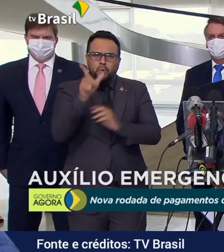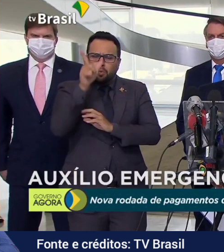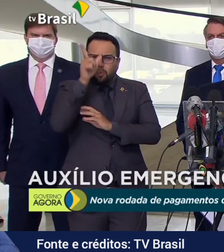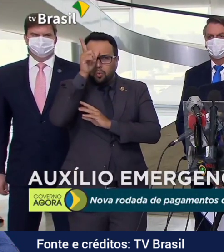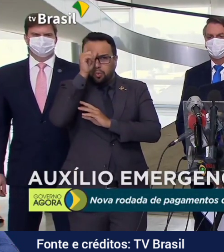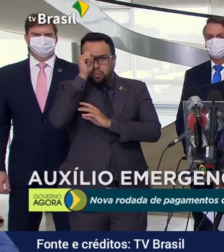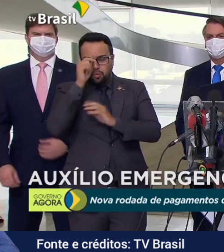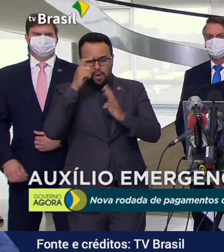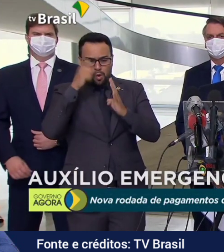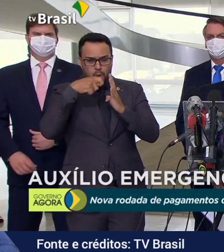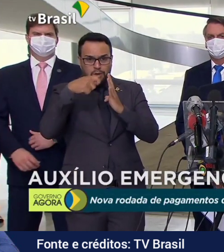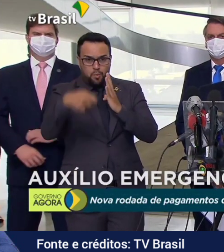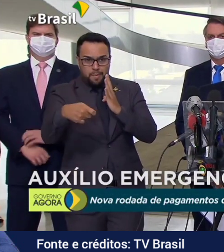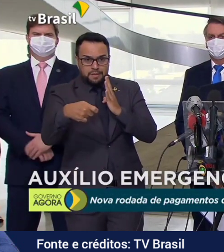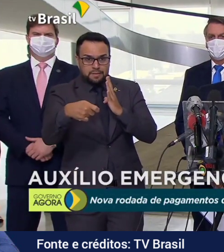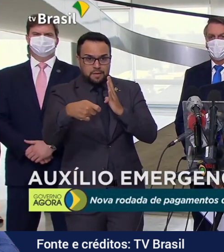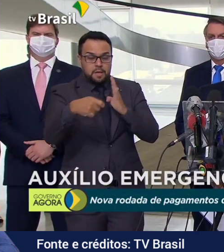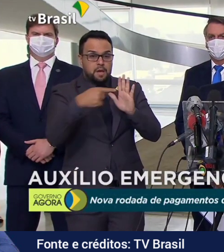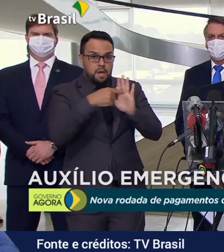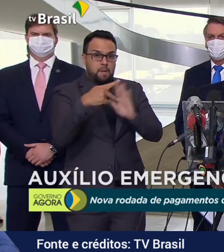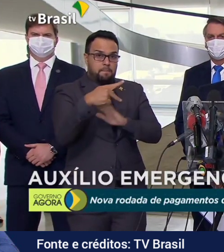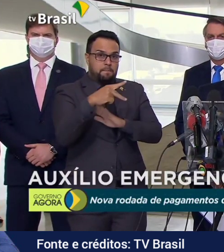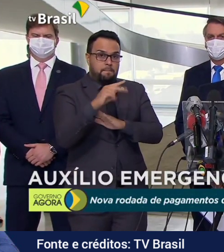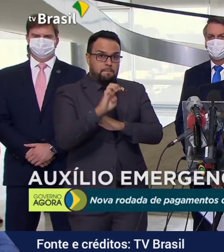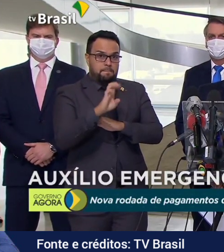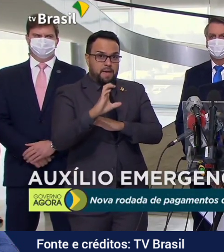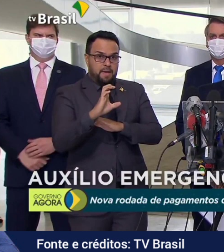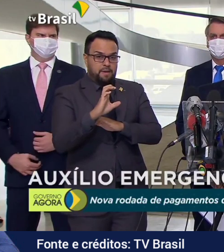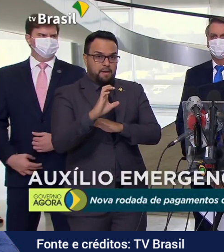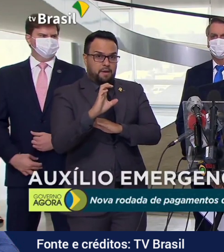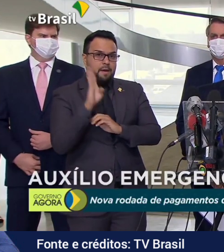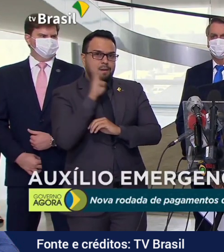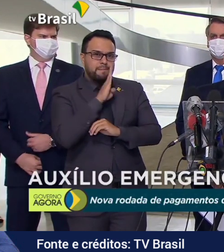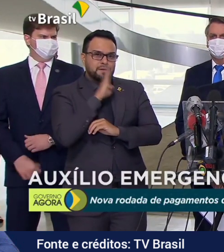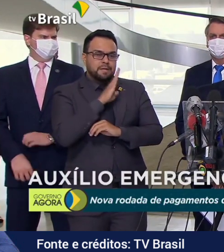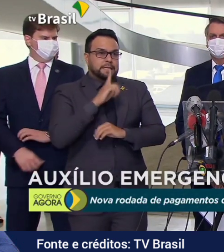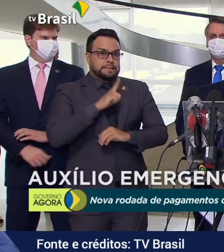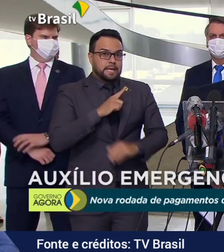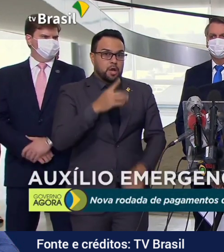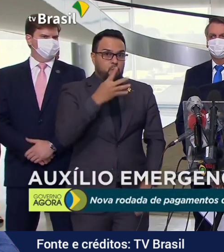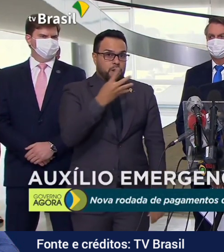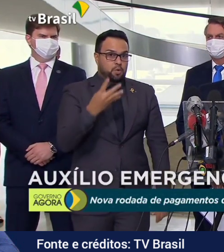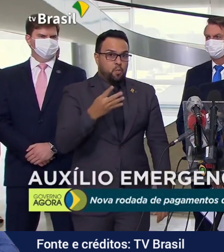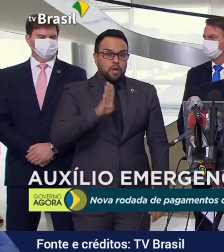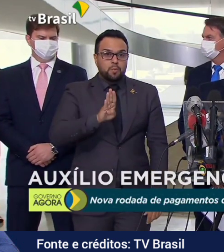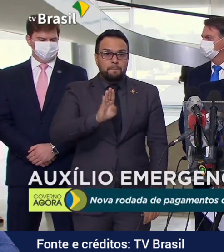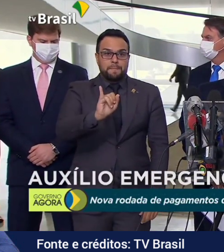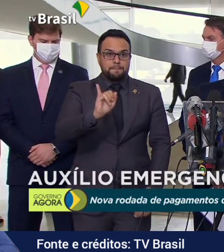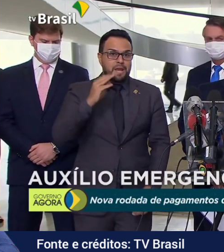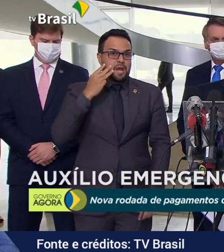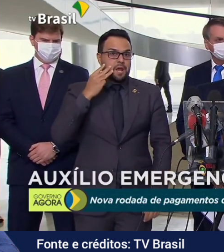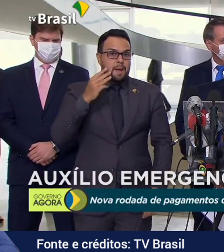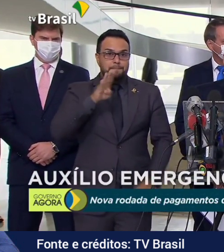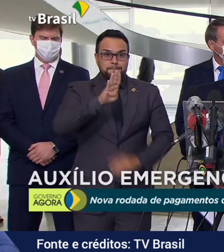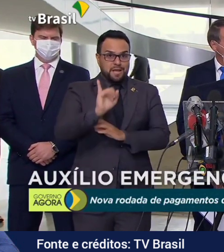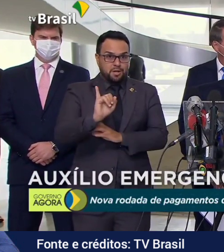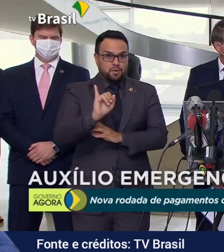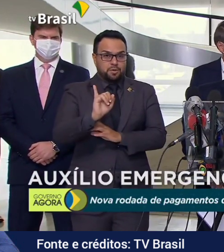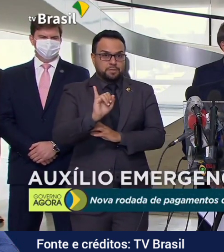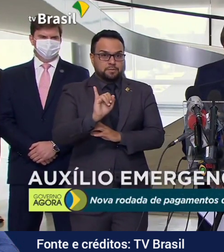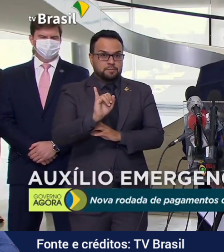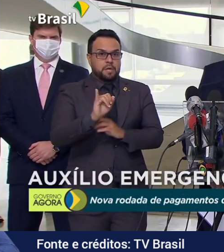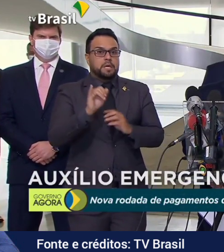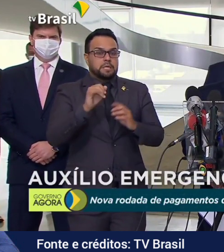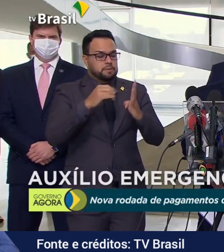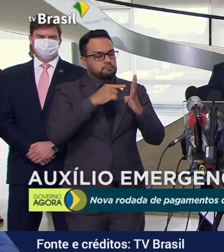através da PEC emergencial com um valor de R$ 44 bilhões, se virá para quatro